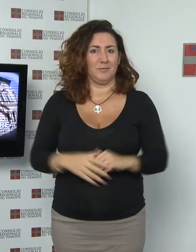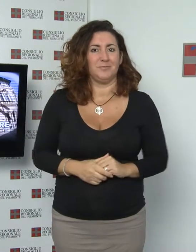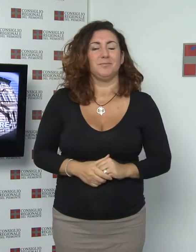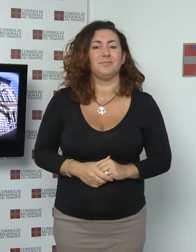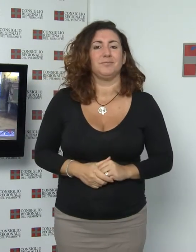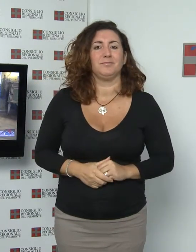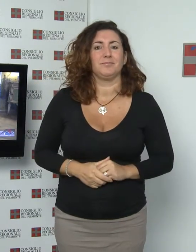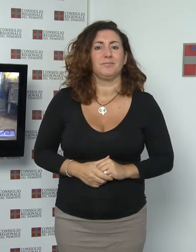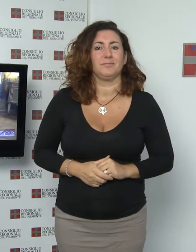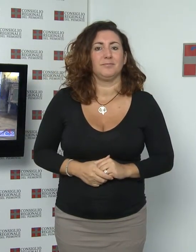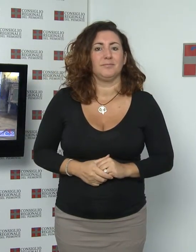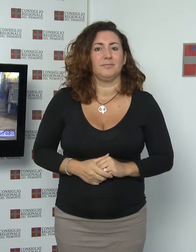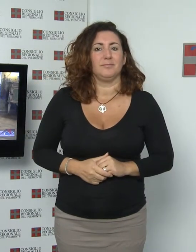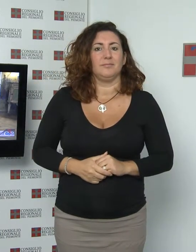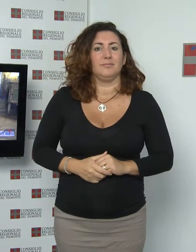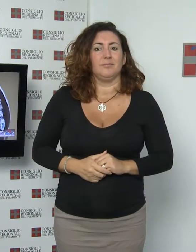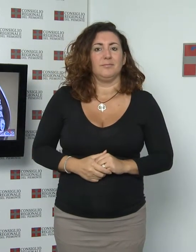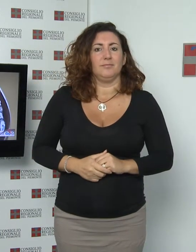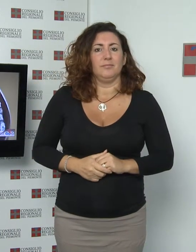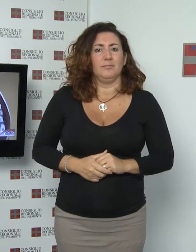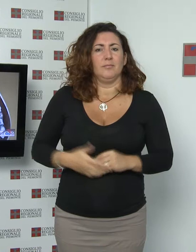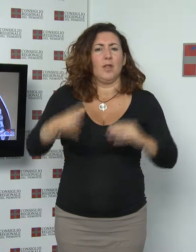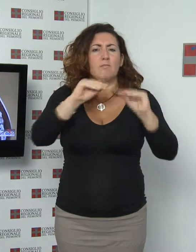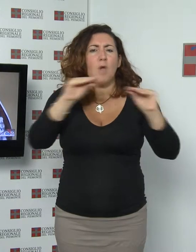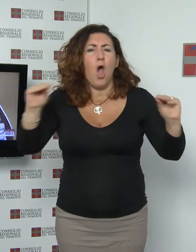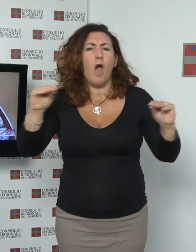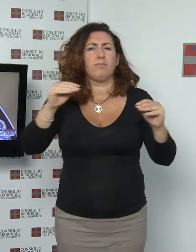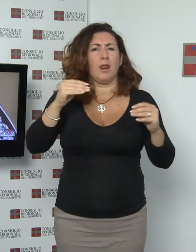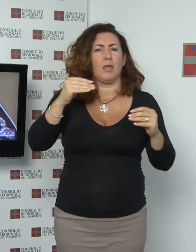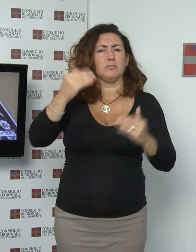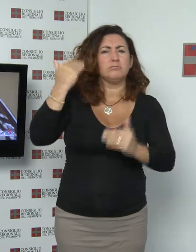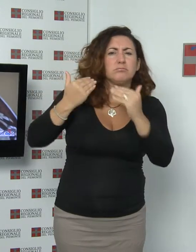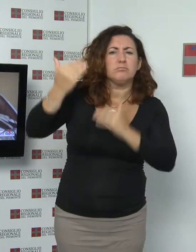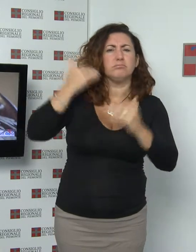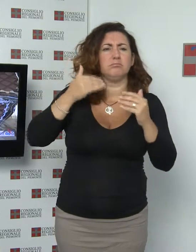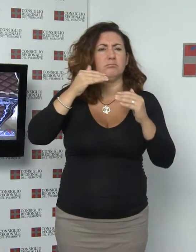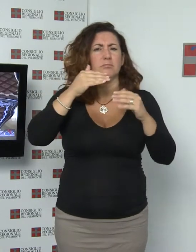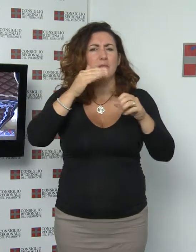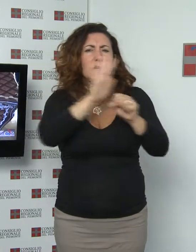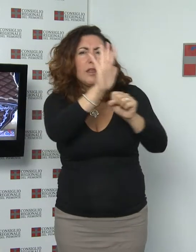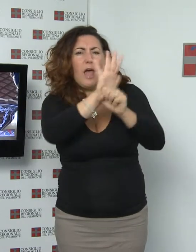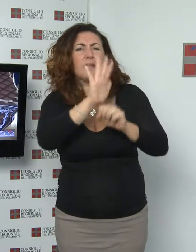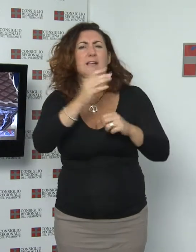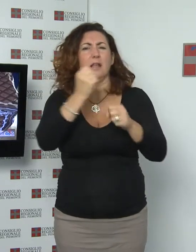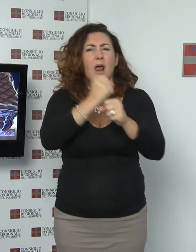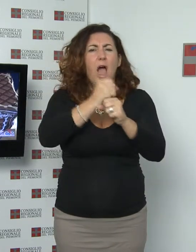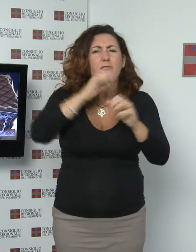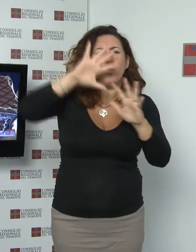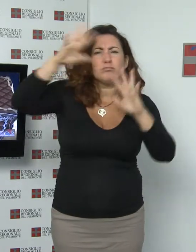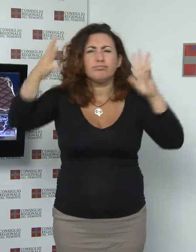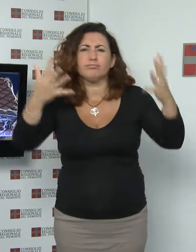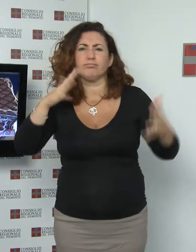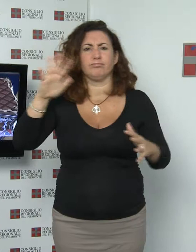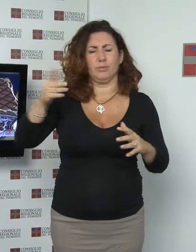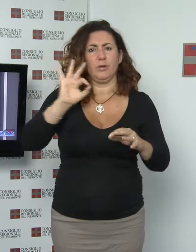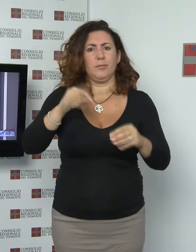ebanista del re Preziosi mobili intersiati e lavorati saranno al centro della prima mostra monografica su Pietro Piffetti, il re